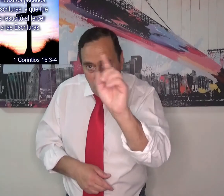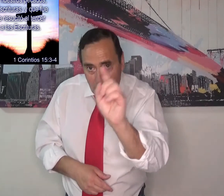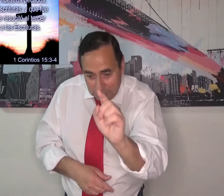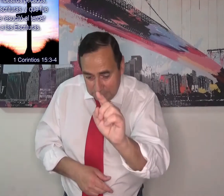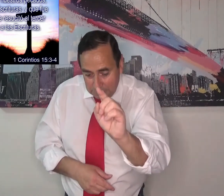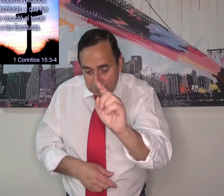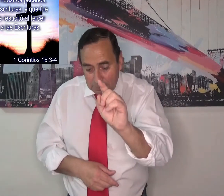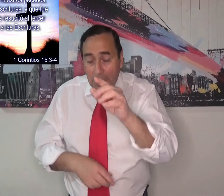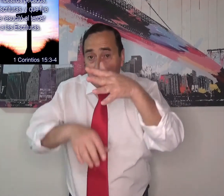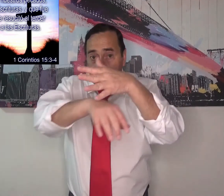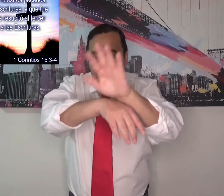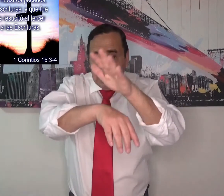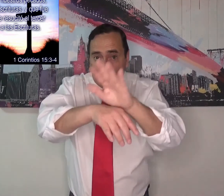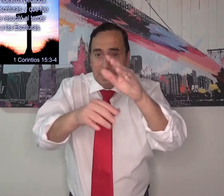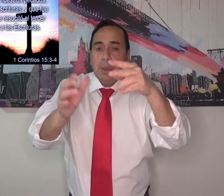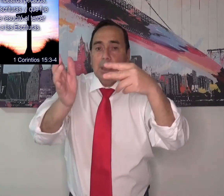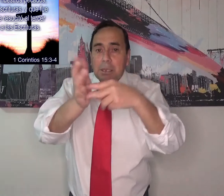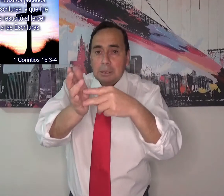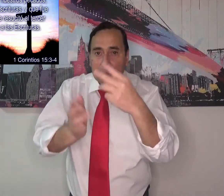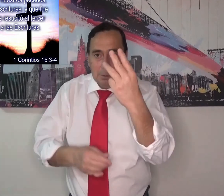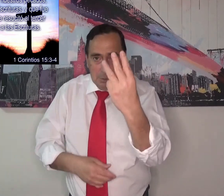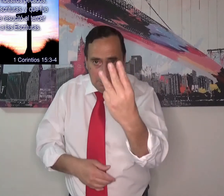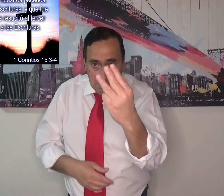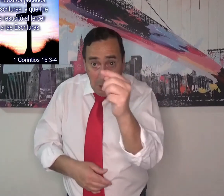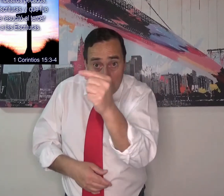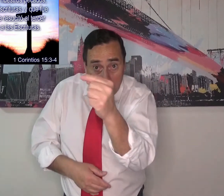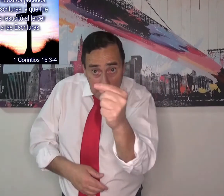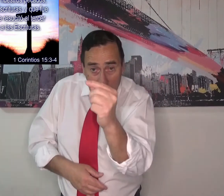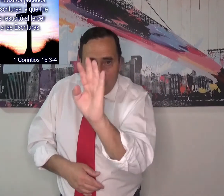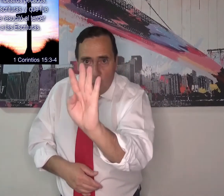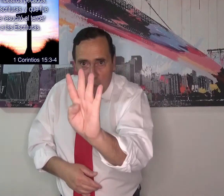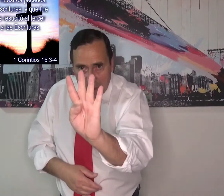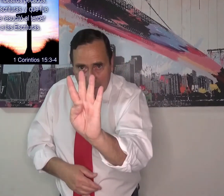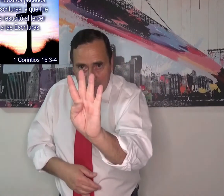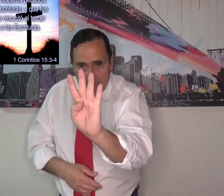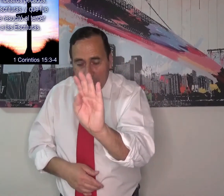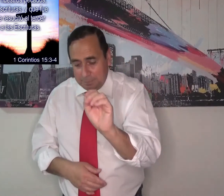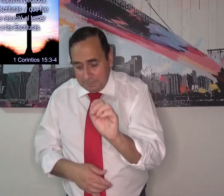Primero. En el libro de primera de Corintios, capítulo 15, versículos 3 y 4.